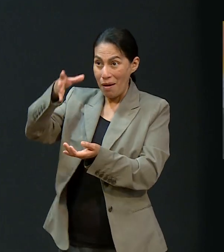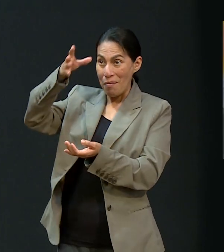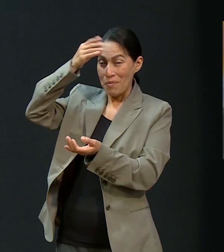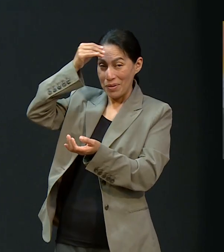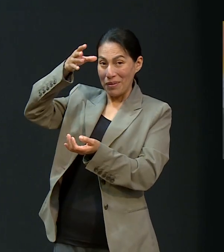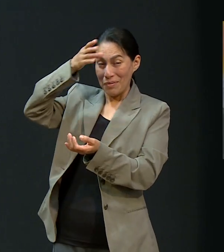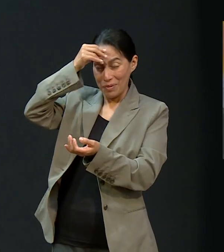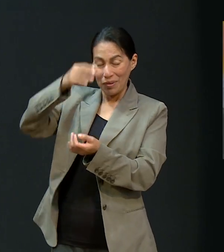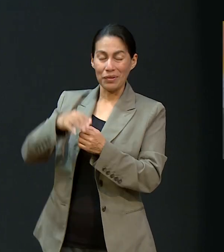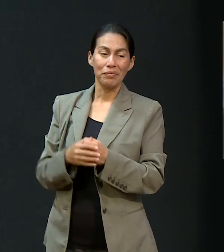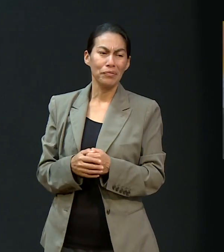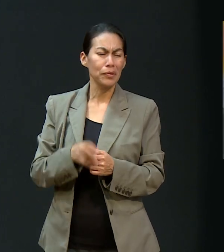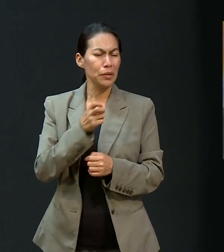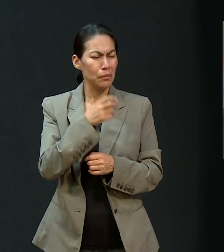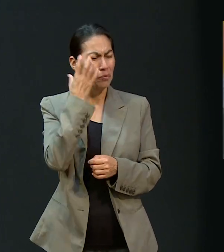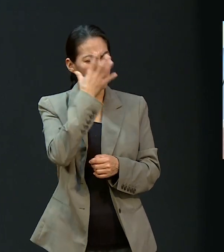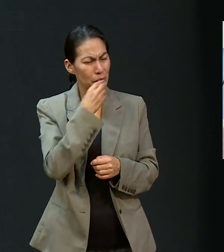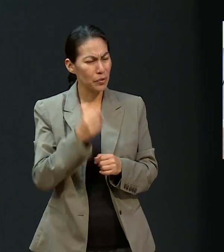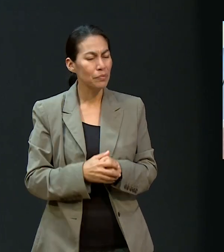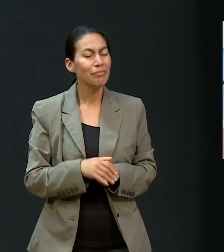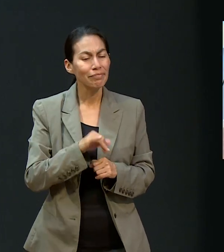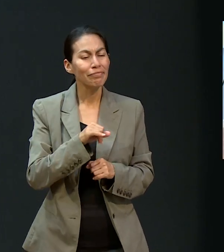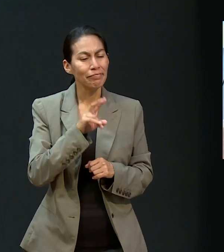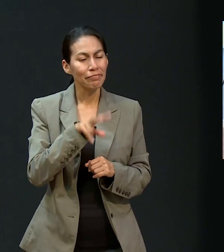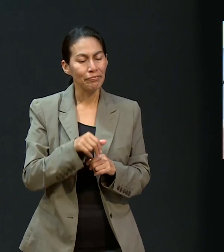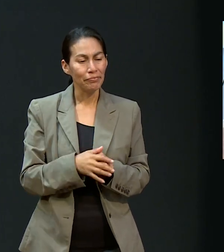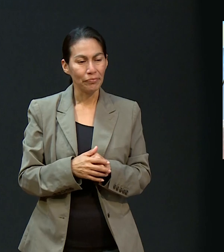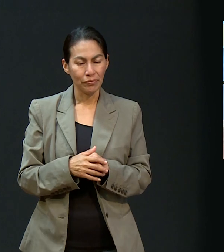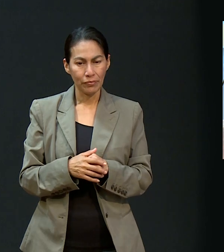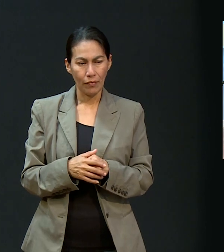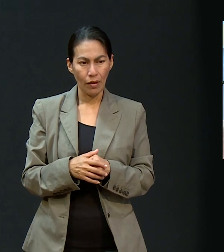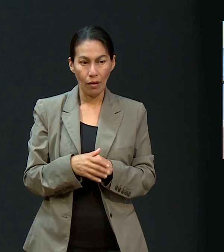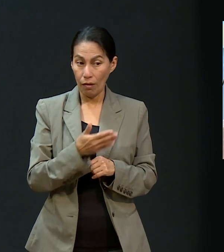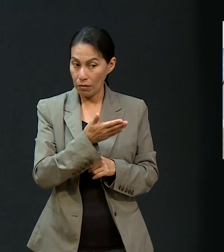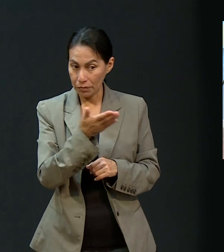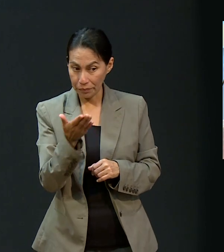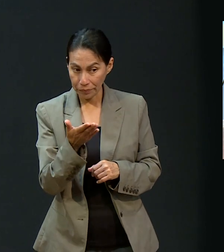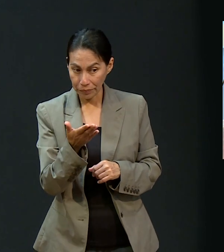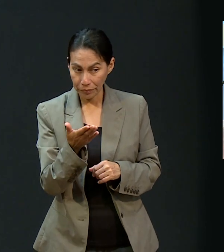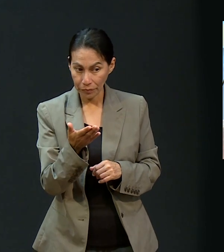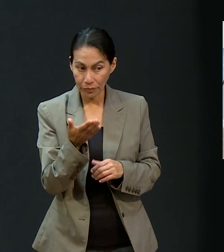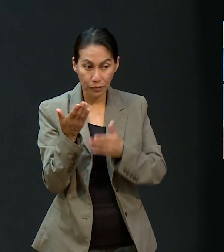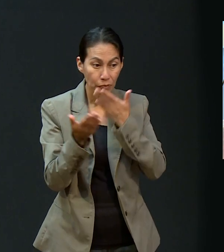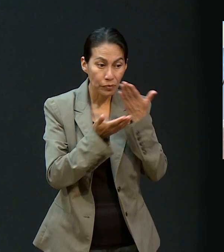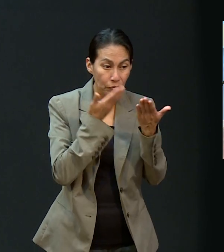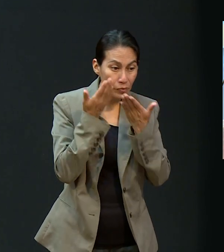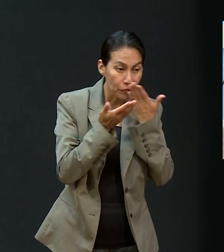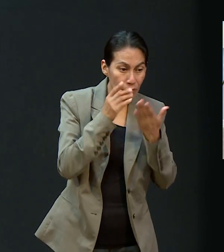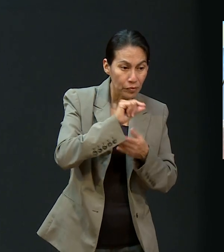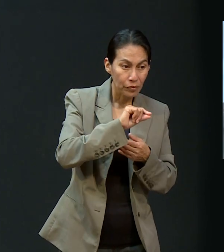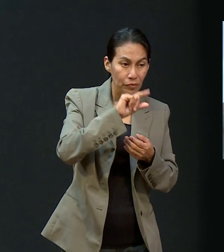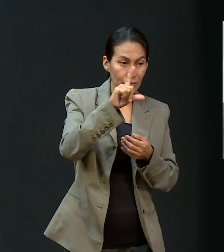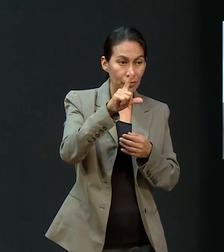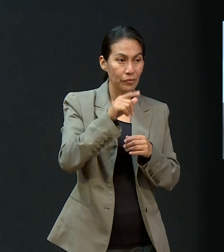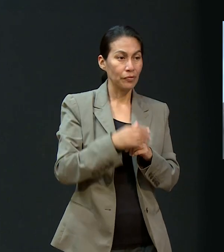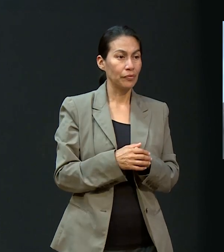Así es. Qué maravilloso. Y bueno, ya ustedes estudiantes ya de posgrado han